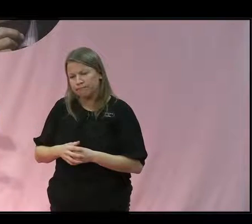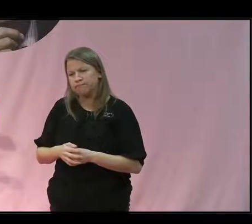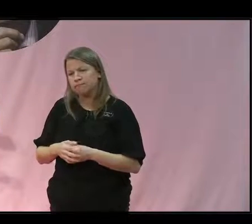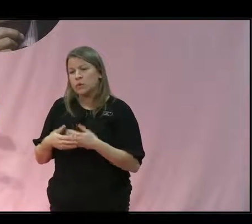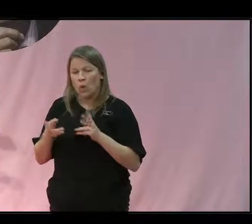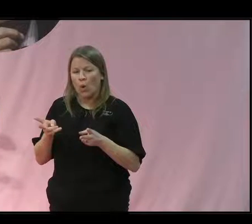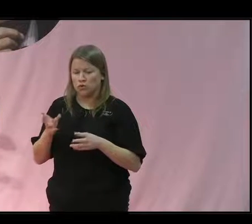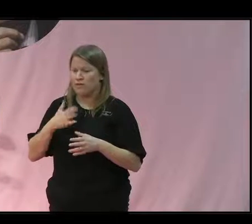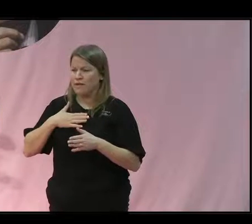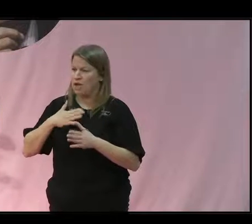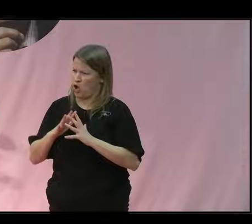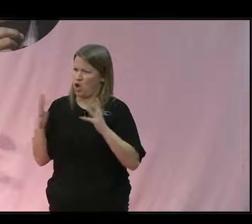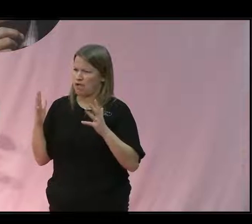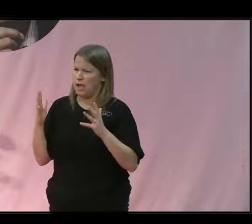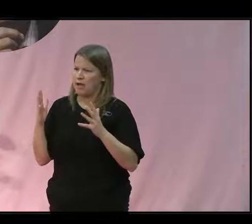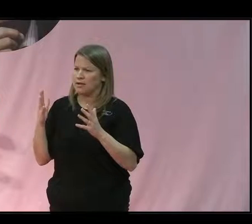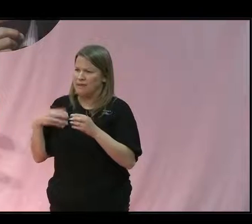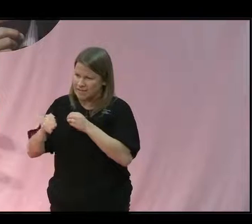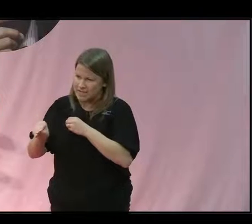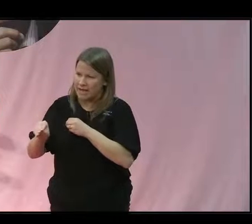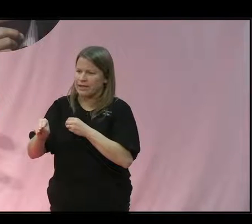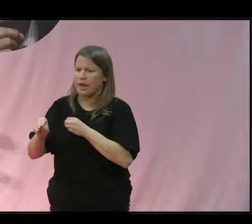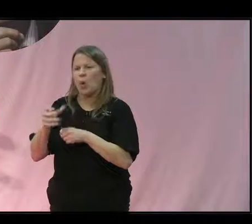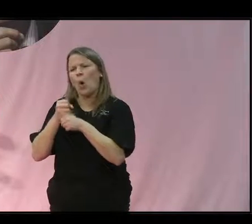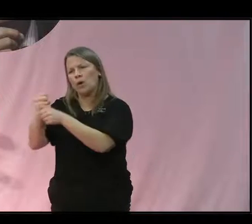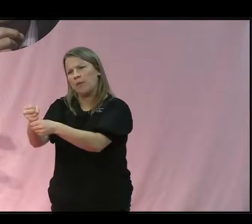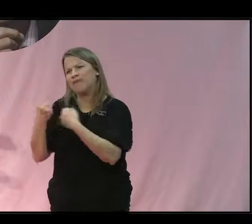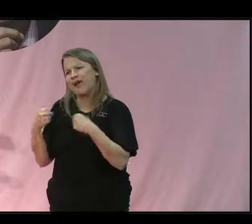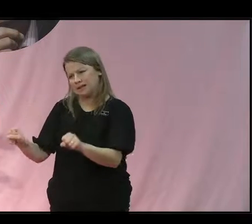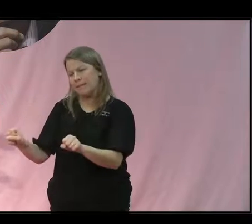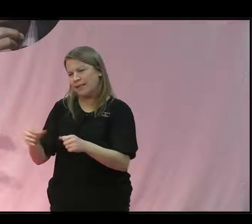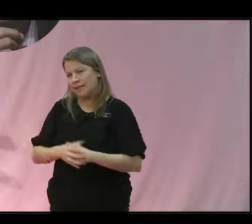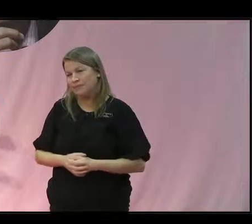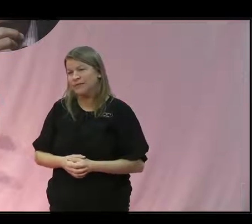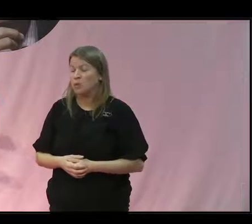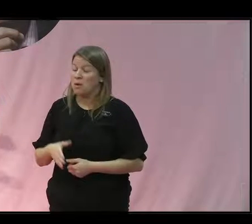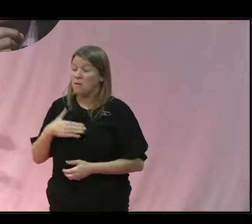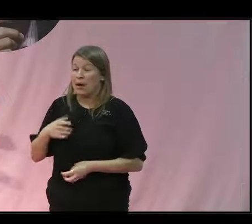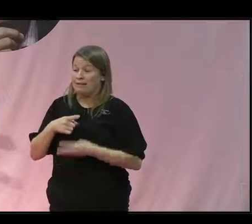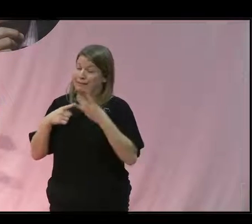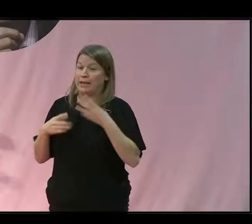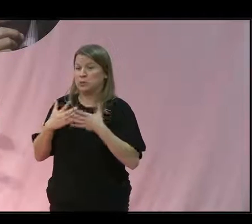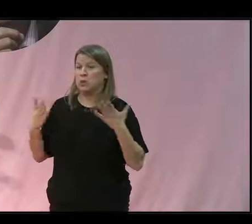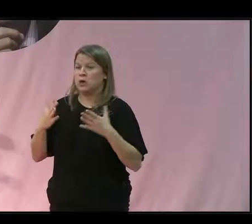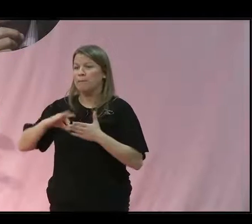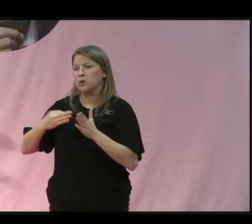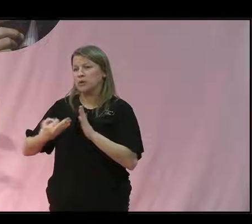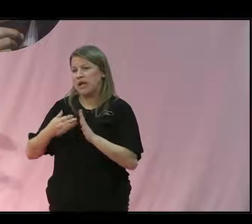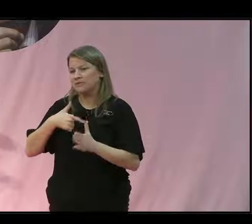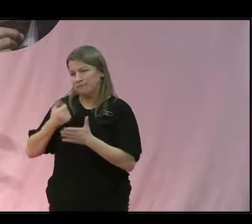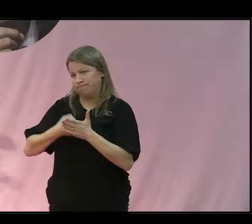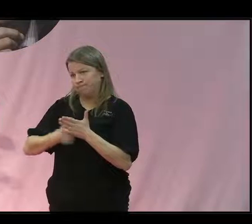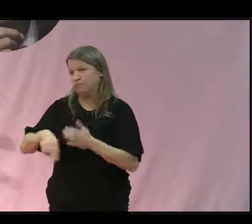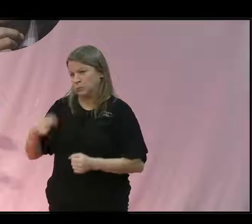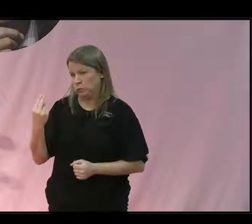finansieringen och investeringar i hållbara affärsmodeller. Så det är tre stora projekt som vi försöker få